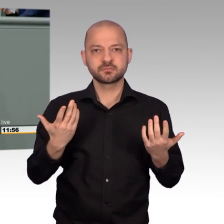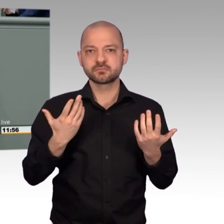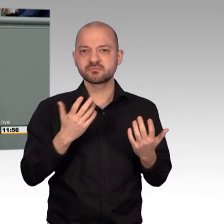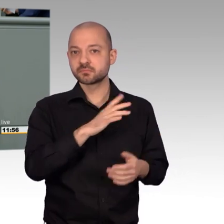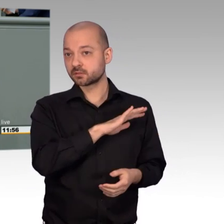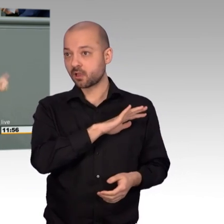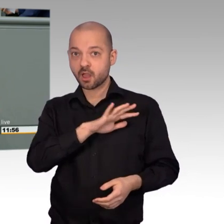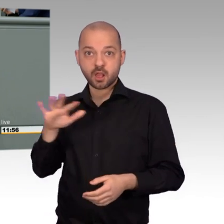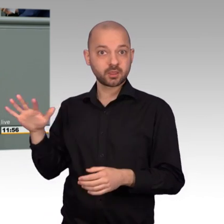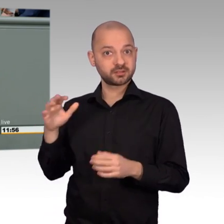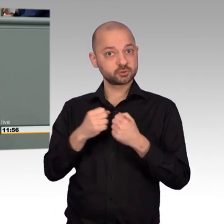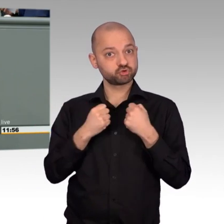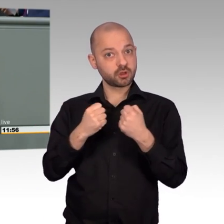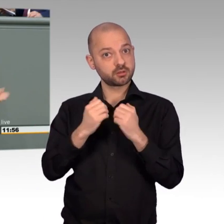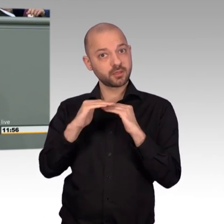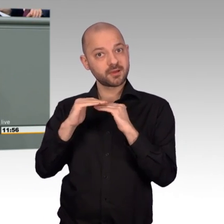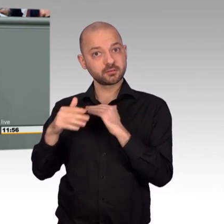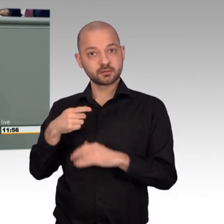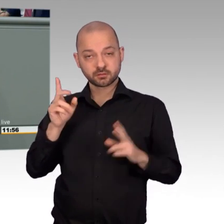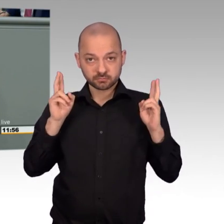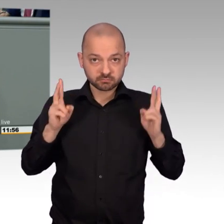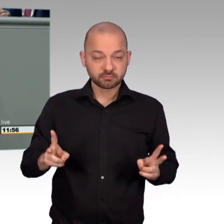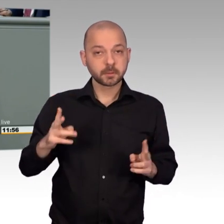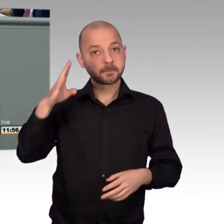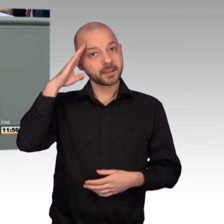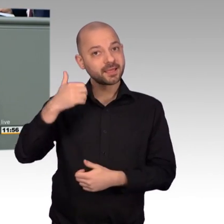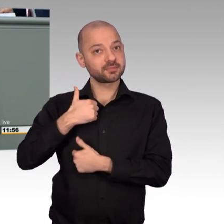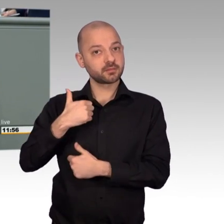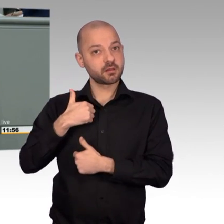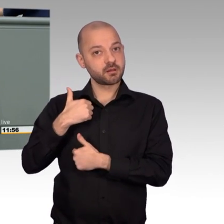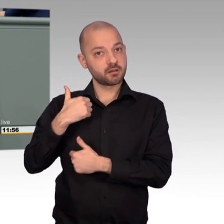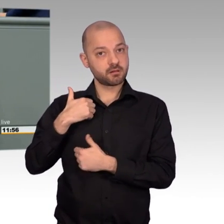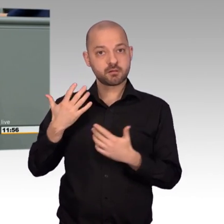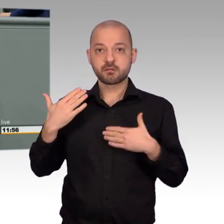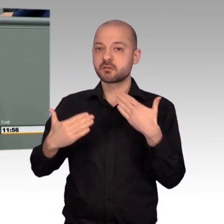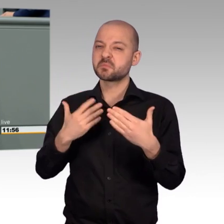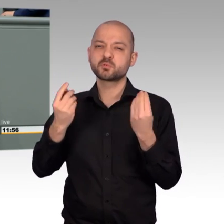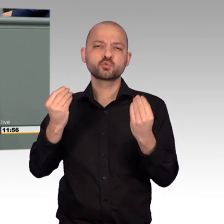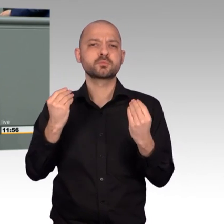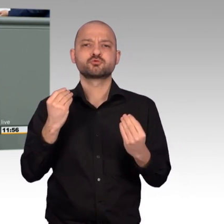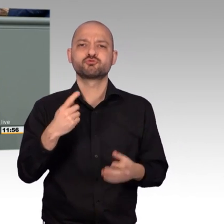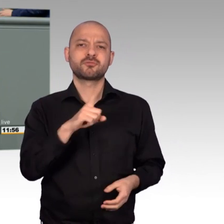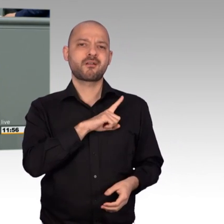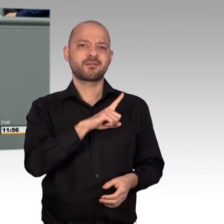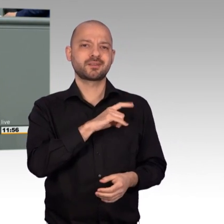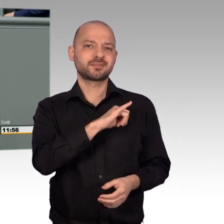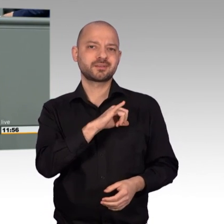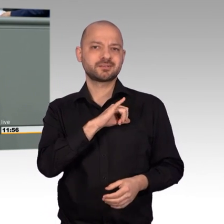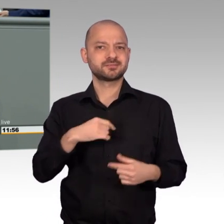eine Politik, USA-First, Türkei-First, Saudi-Arabien-First, Russland-Iran-First, die wird dann nie zu einem guten Ergebnis führen in Syrien. Und es ist